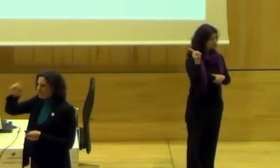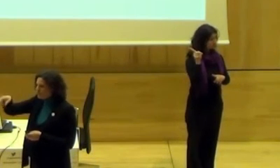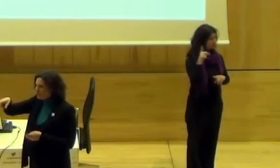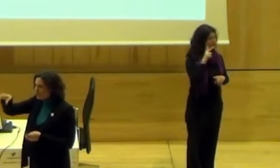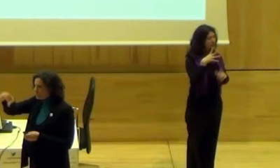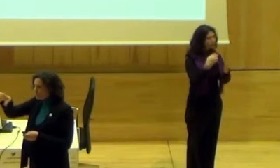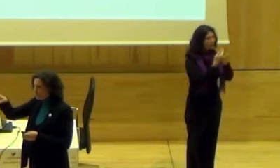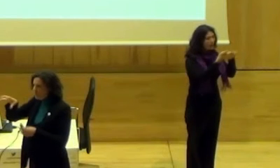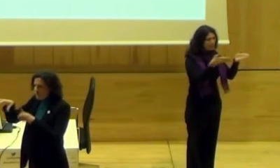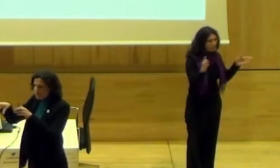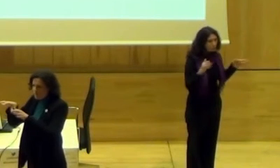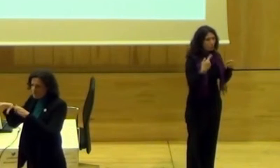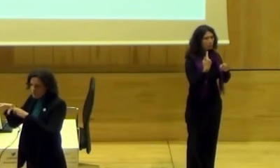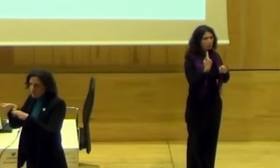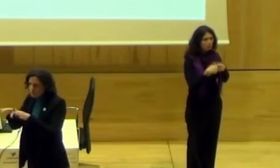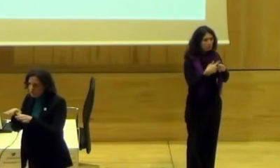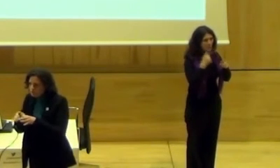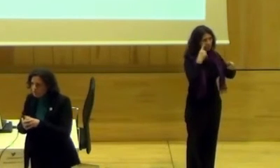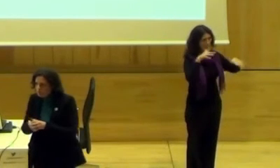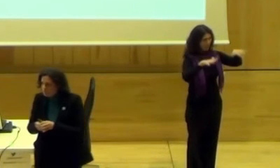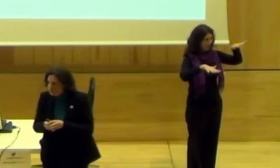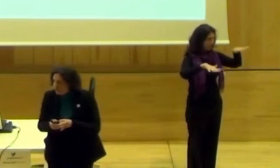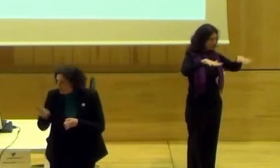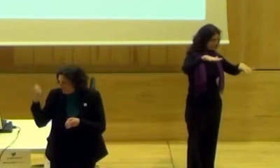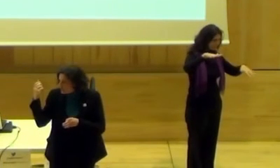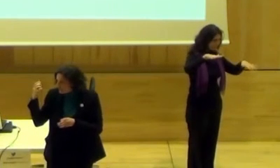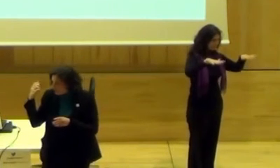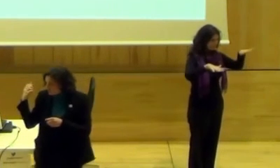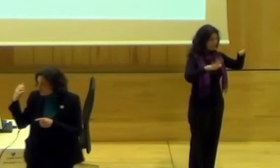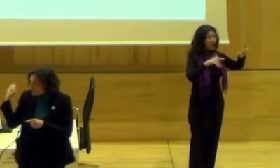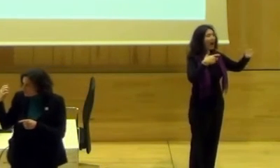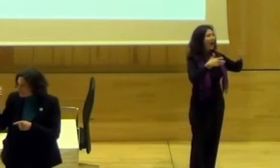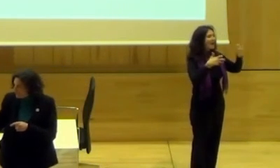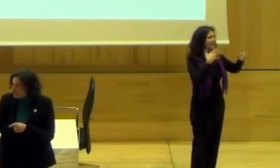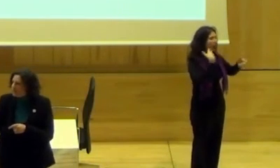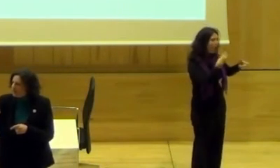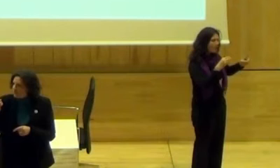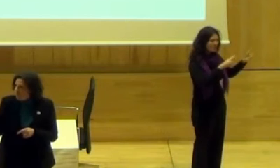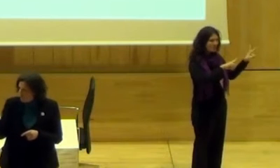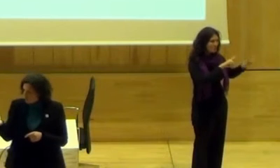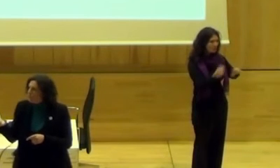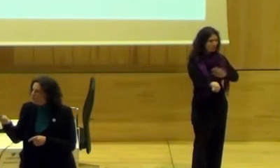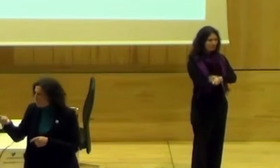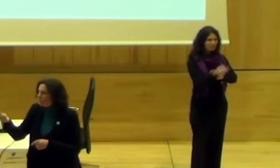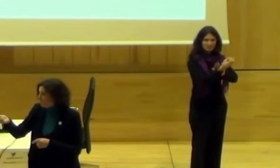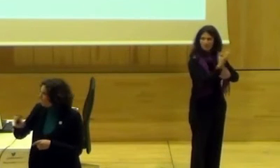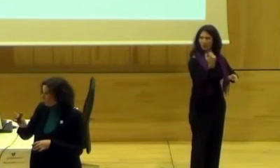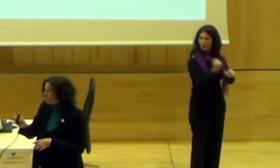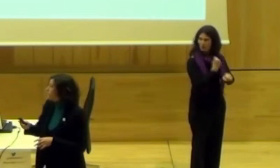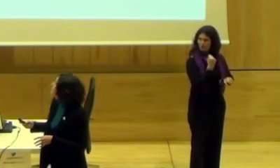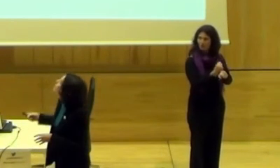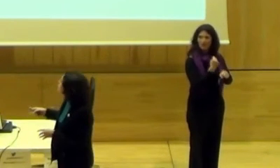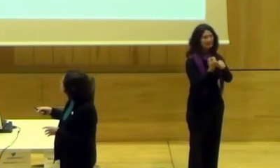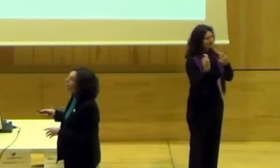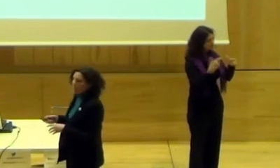tener todas las exposiciones y todo. Es más o menos... En los de Artes Jóvenes Emergentes también. En el Cociclo.